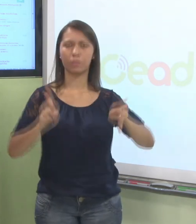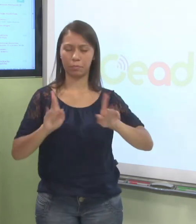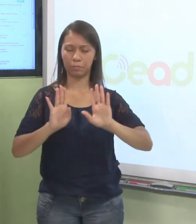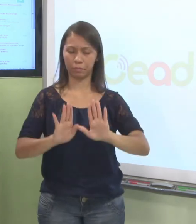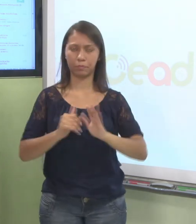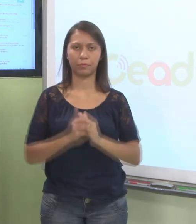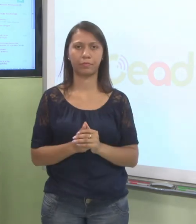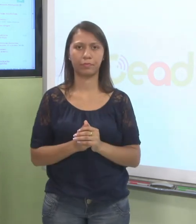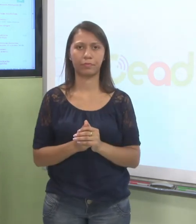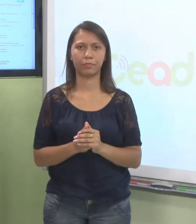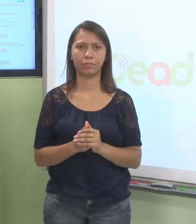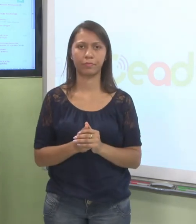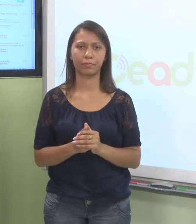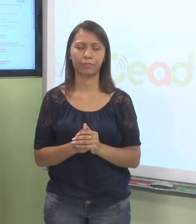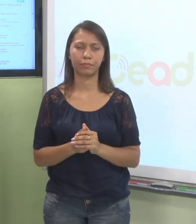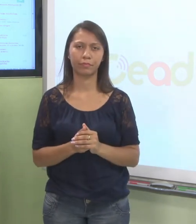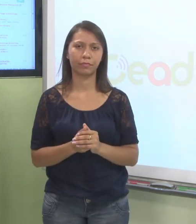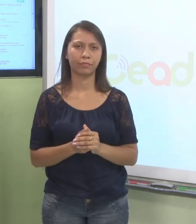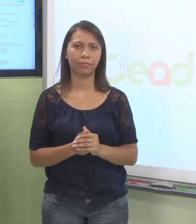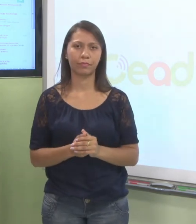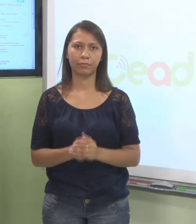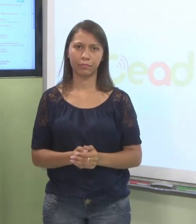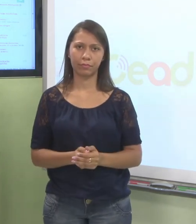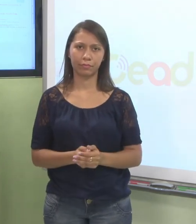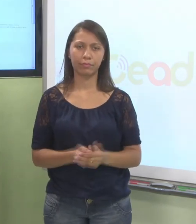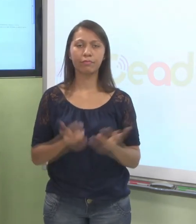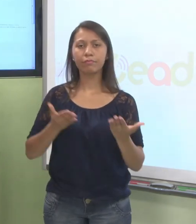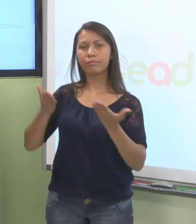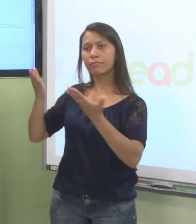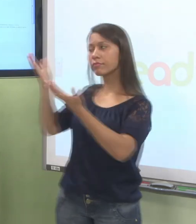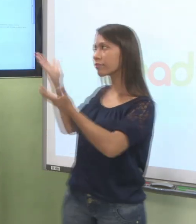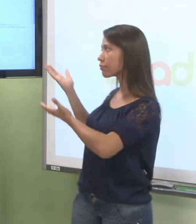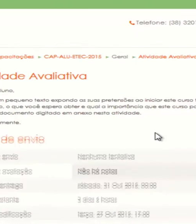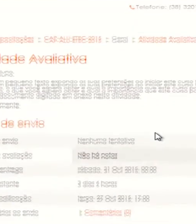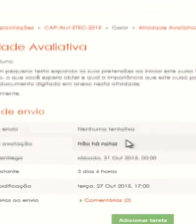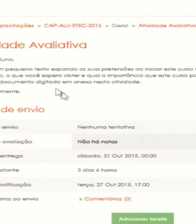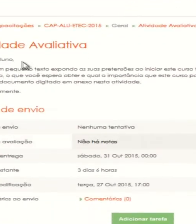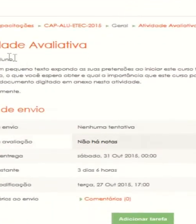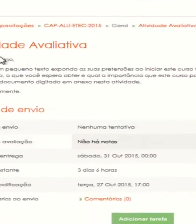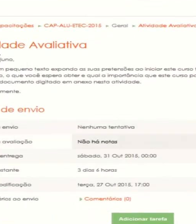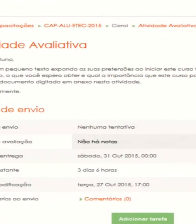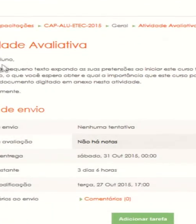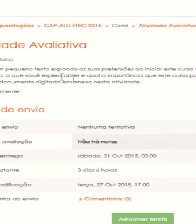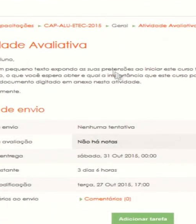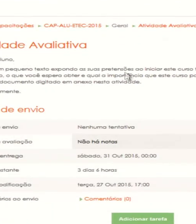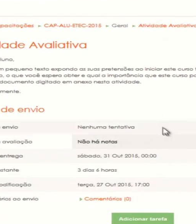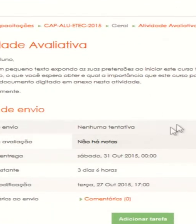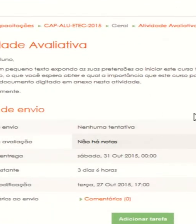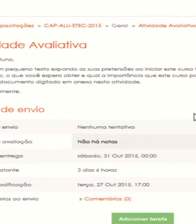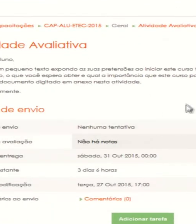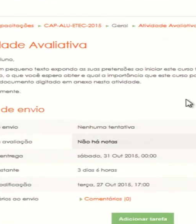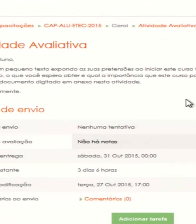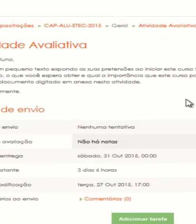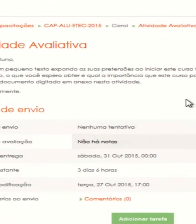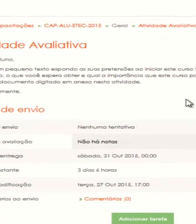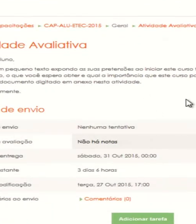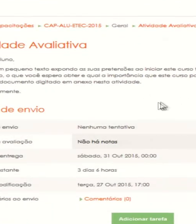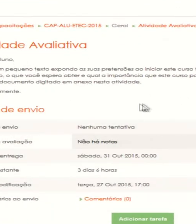traz para a gente. Clica aqui, atividade avaliativa. Olha lá. Aqui tem o texto da minha atividade. Prezado aluno,